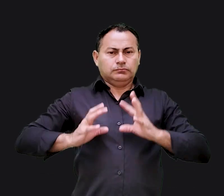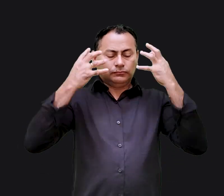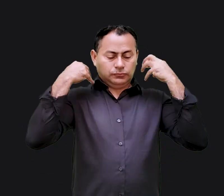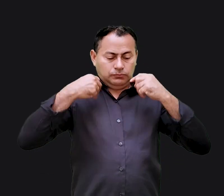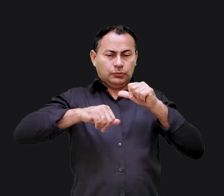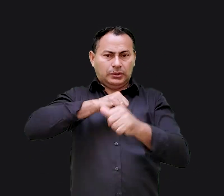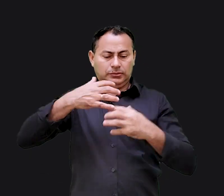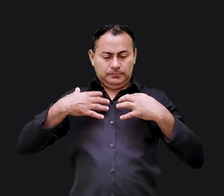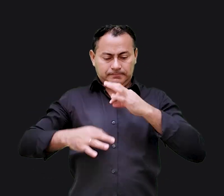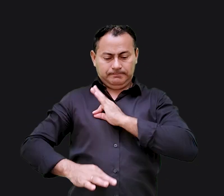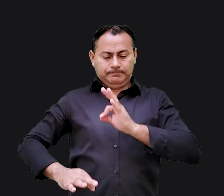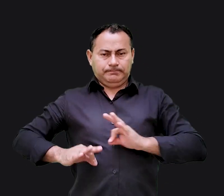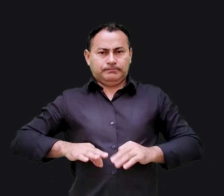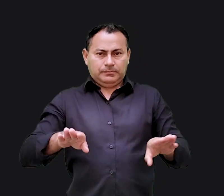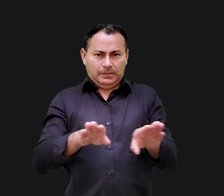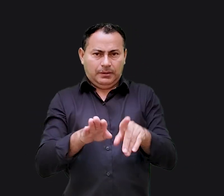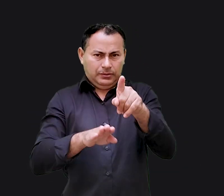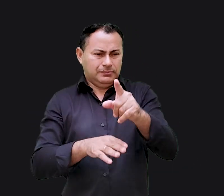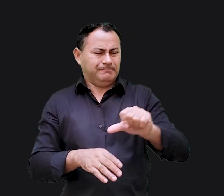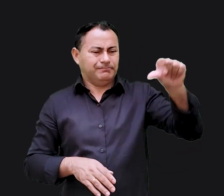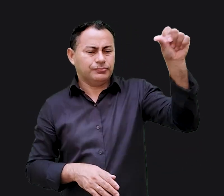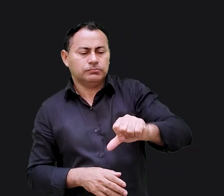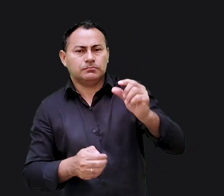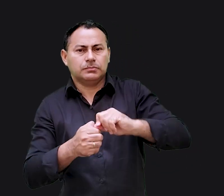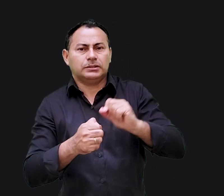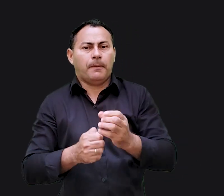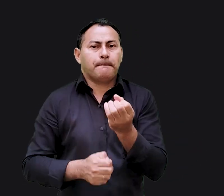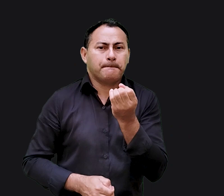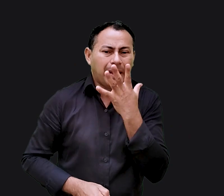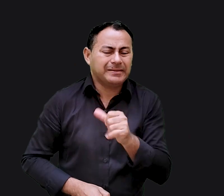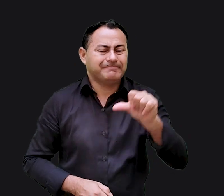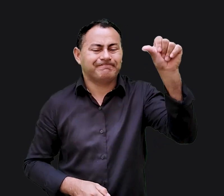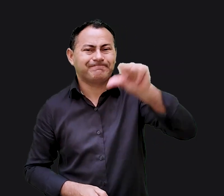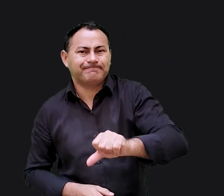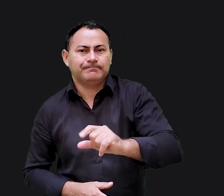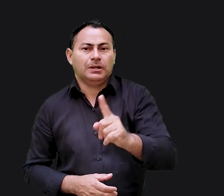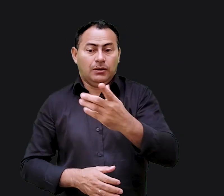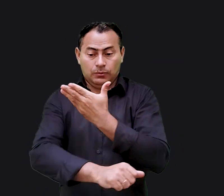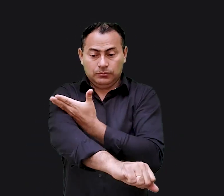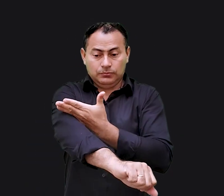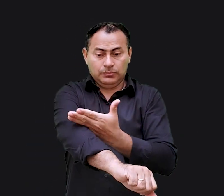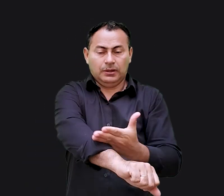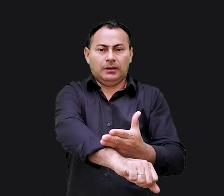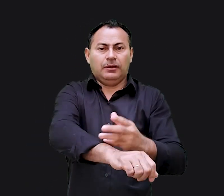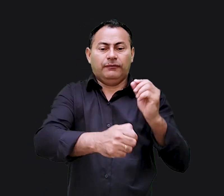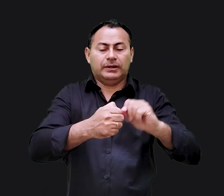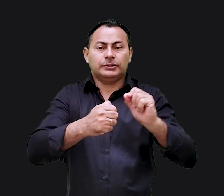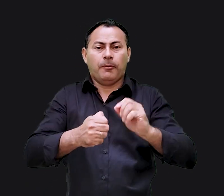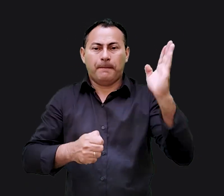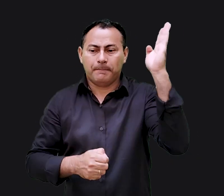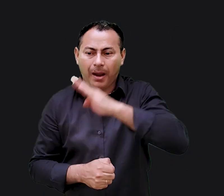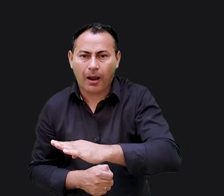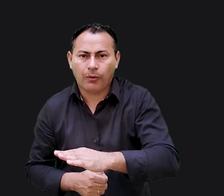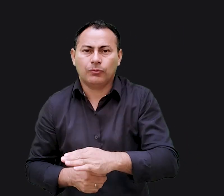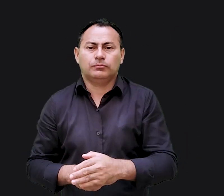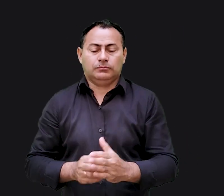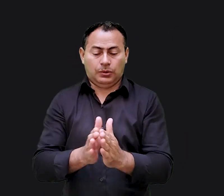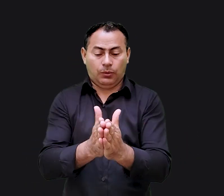leopardo as suas pintas? assim também vocês são incapazes de fazer o bem vocês que estão acostumados a praticar o mal